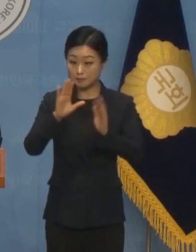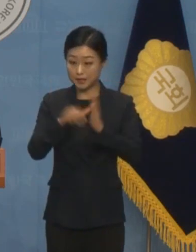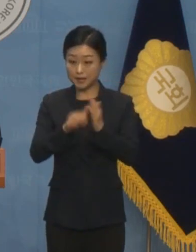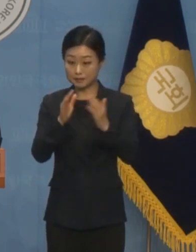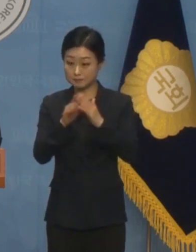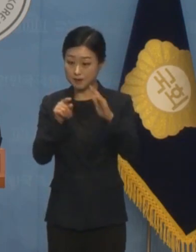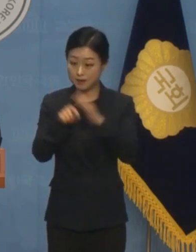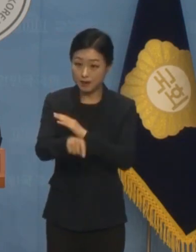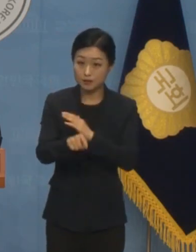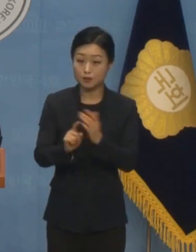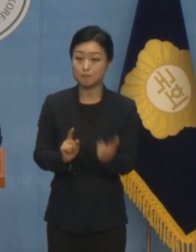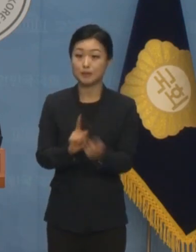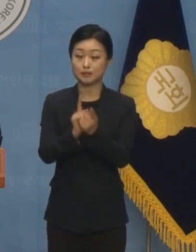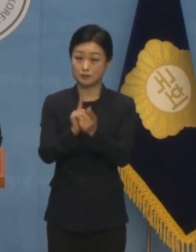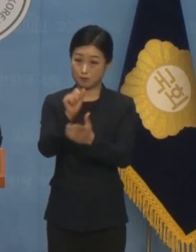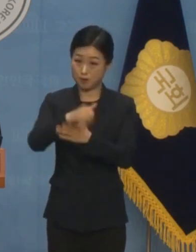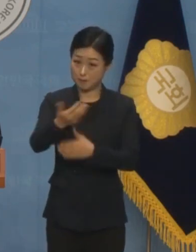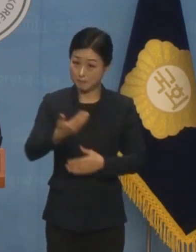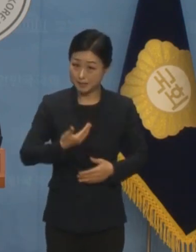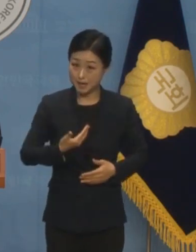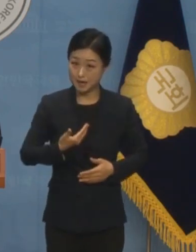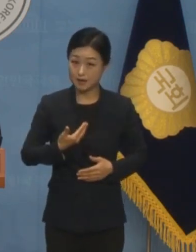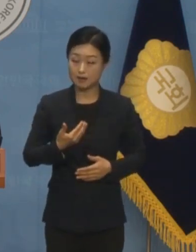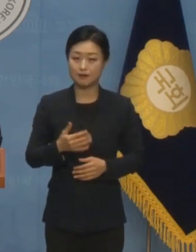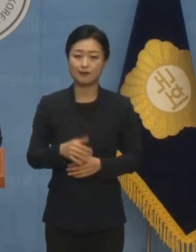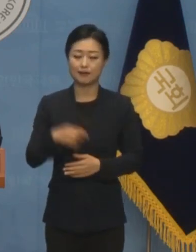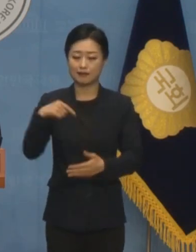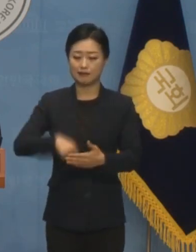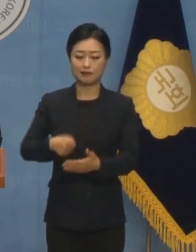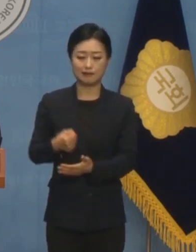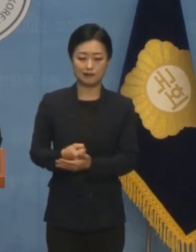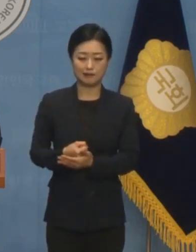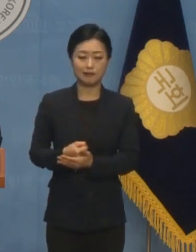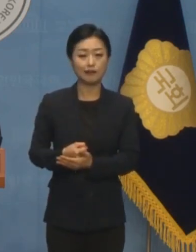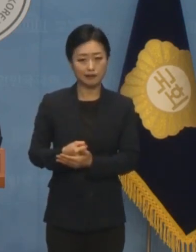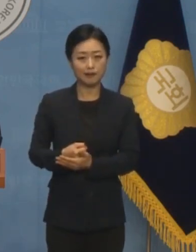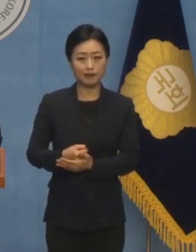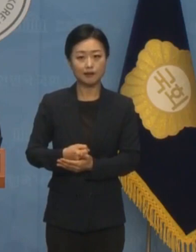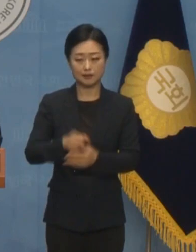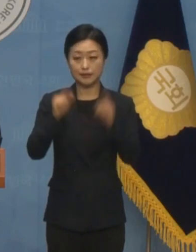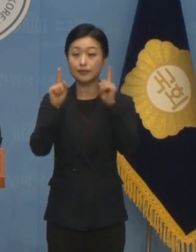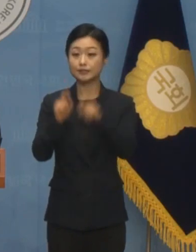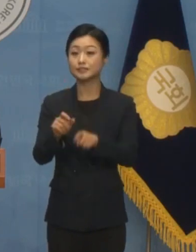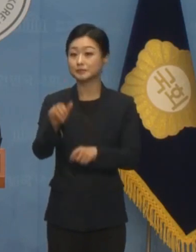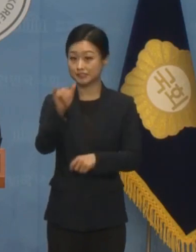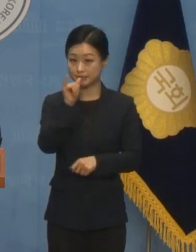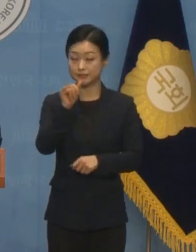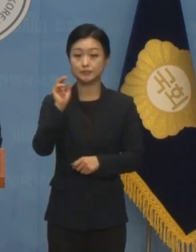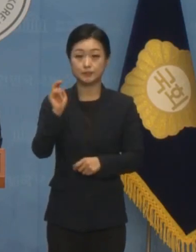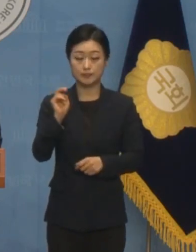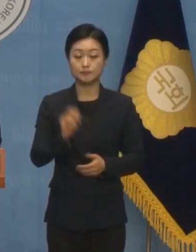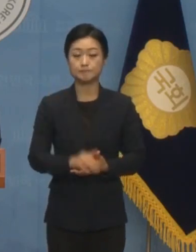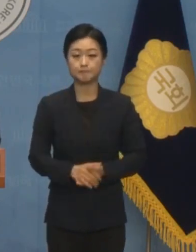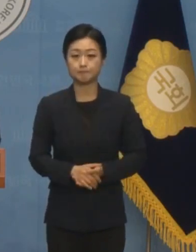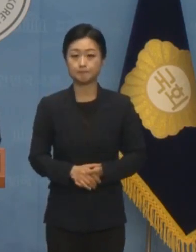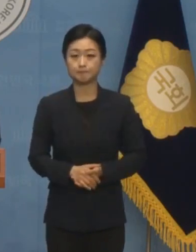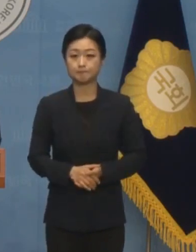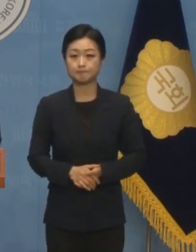받을 수 있습니까 답정례식 절차가 아니었는지 의혹을 가질 수밖에 없습니다